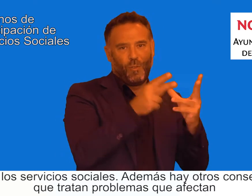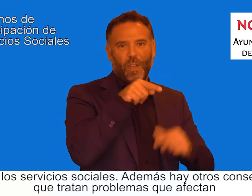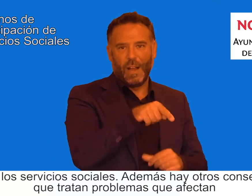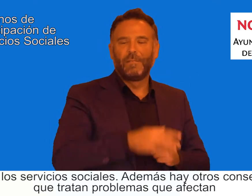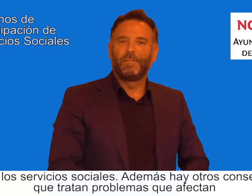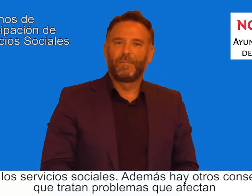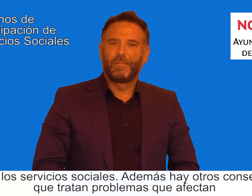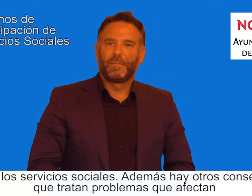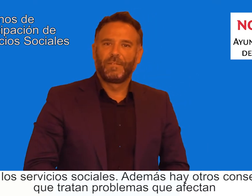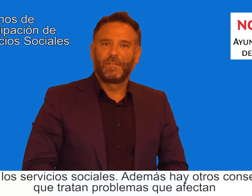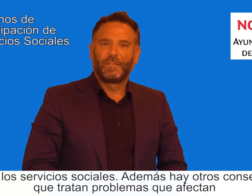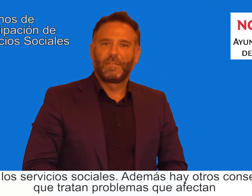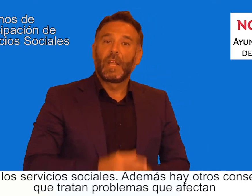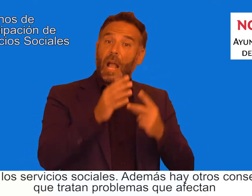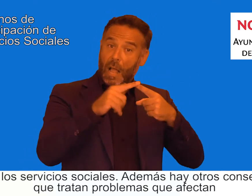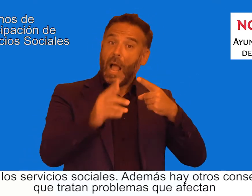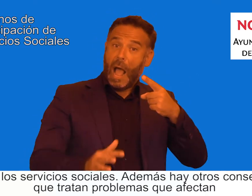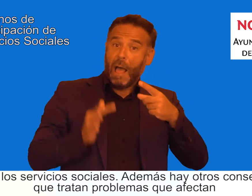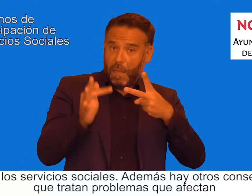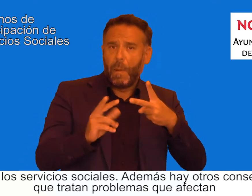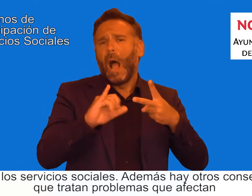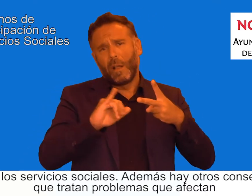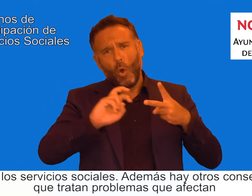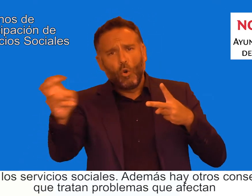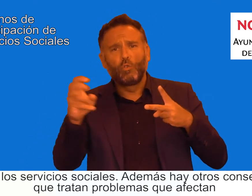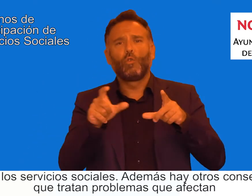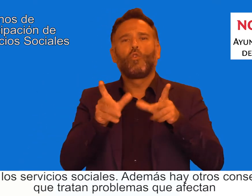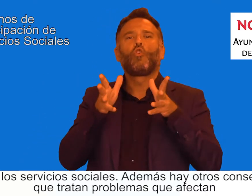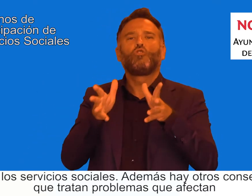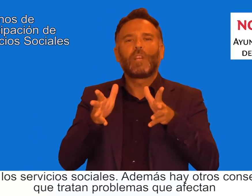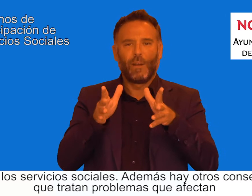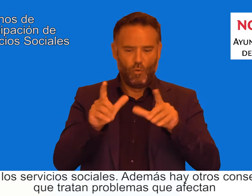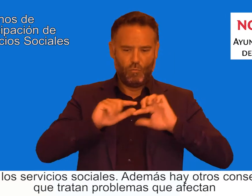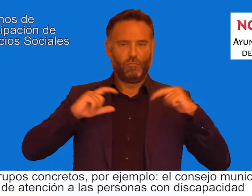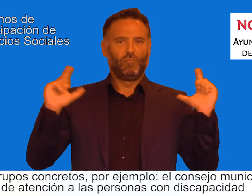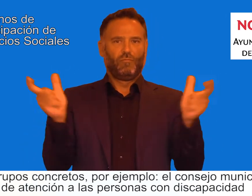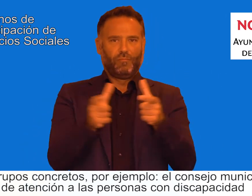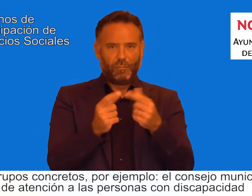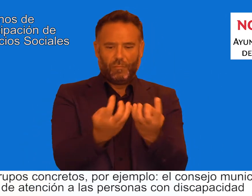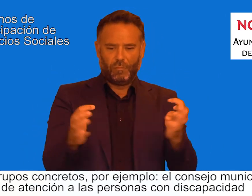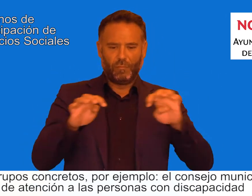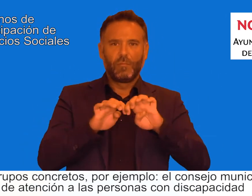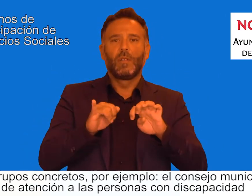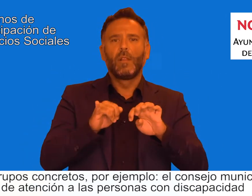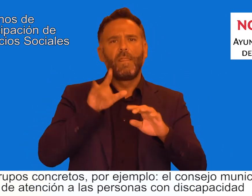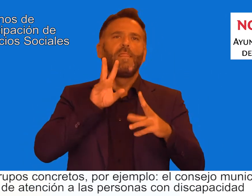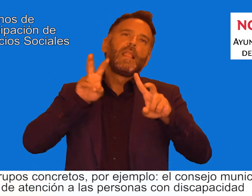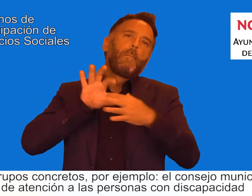Además, hay otros consejos que tratan problemas que afectan a grupos concretos. Por ejemplo, el Consejo